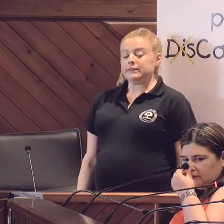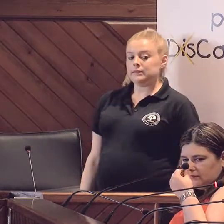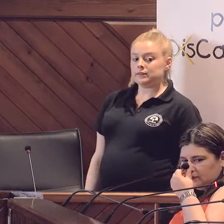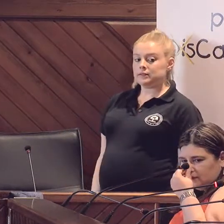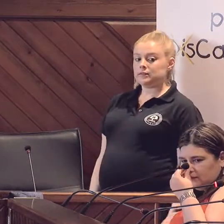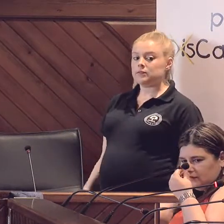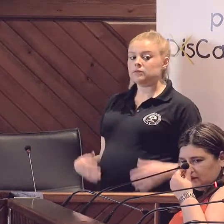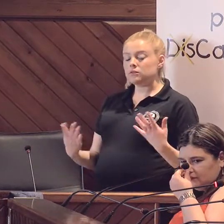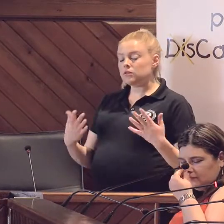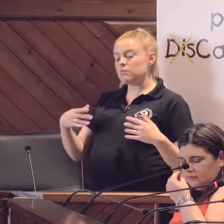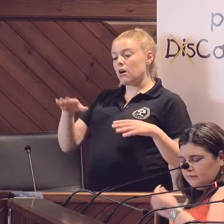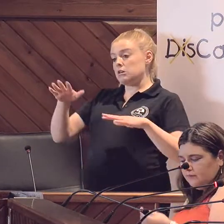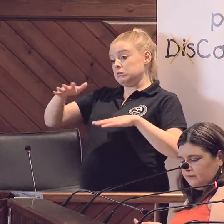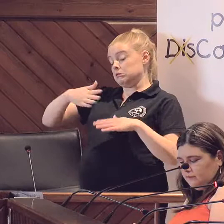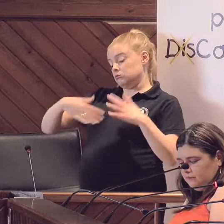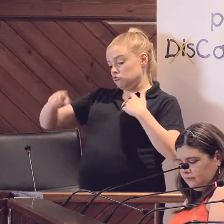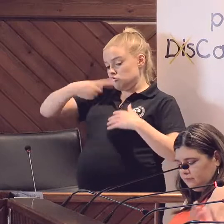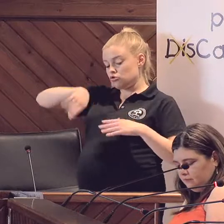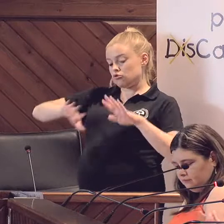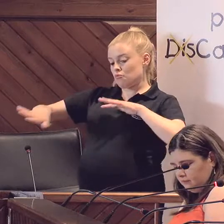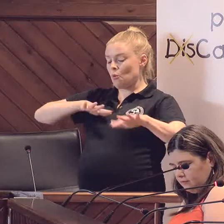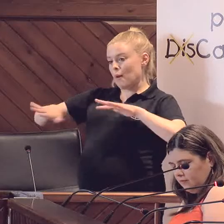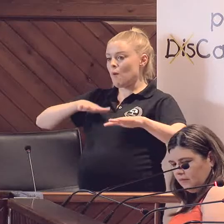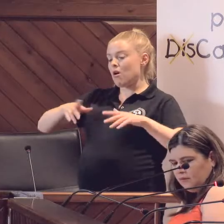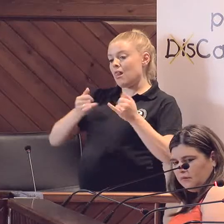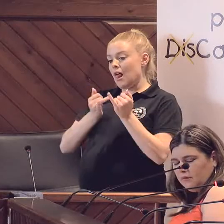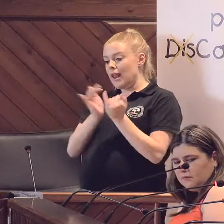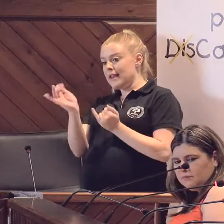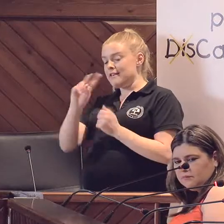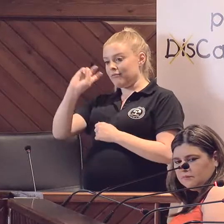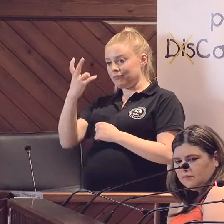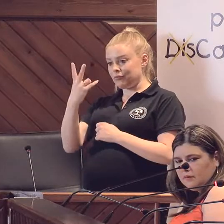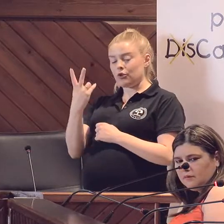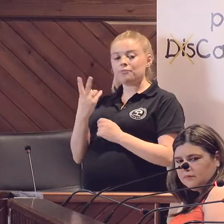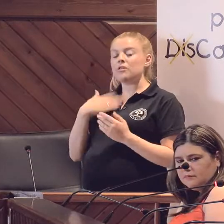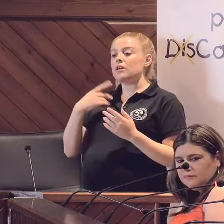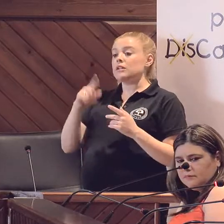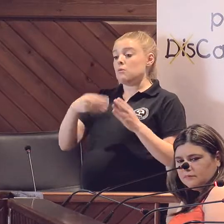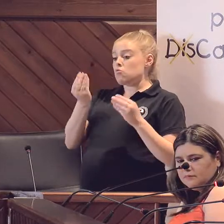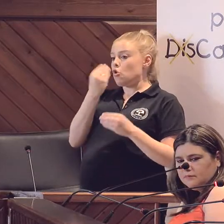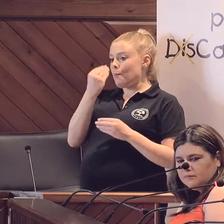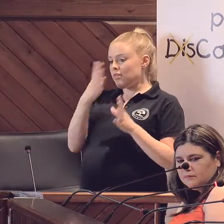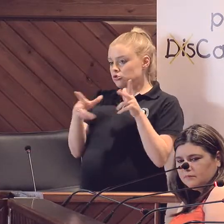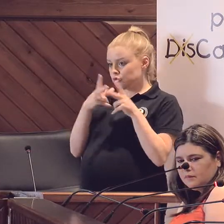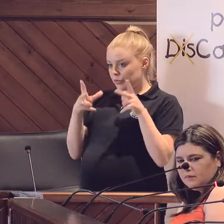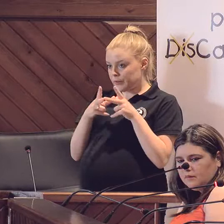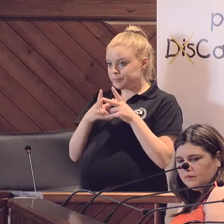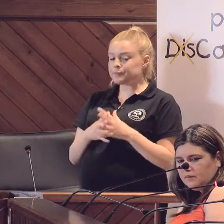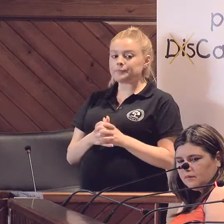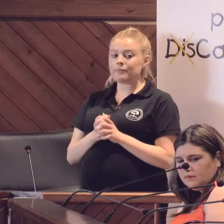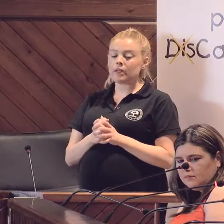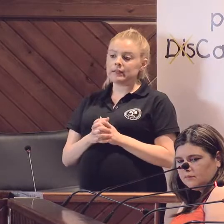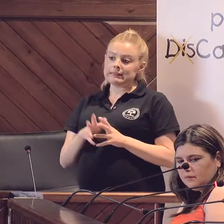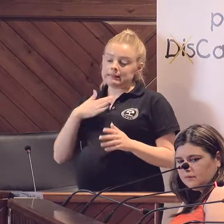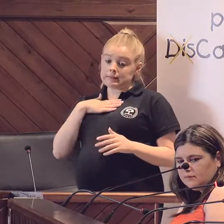cómo nos movemos nosotros en la segunda línea de esa exclusión social, porque llevamos un comedor social, pretendemos,